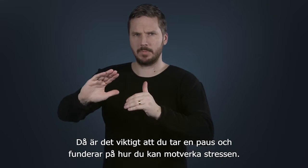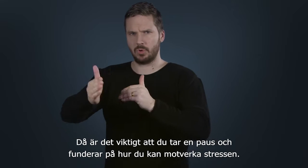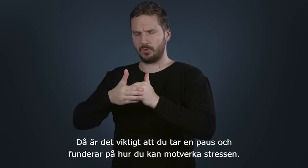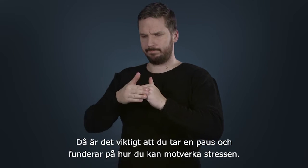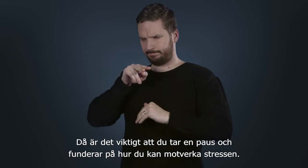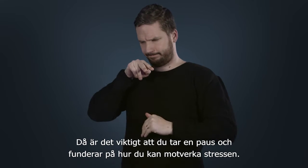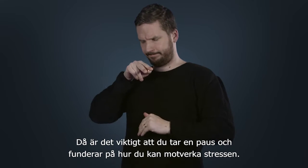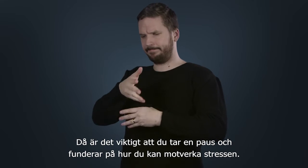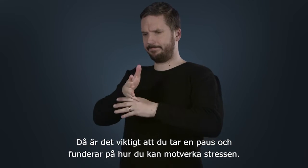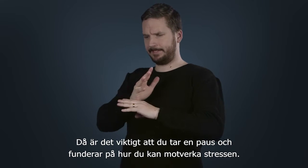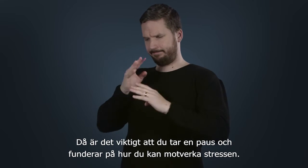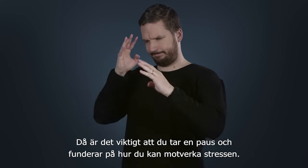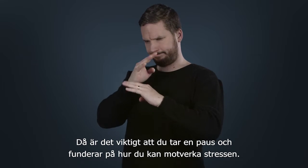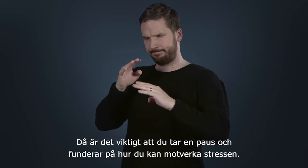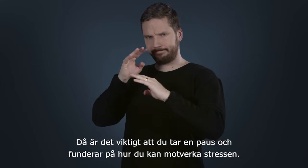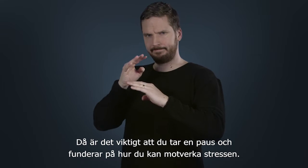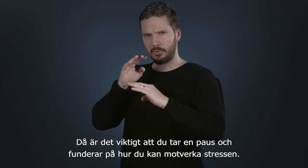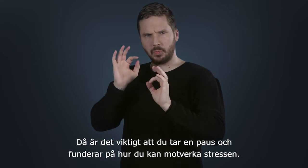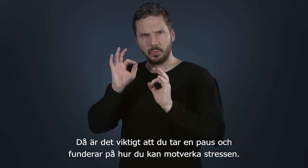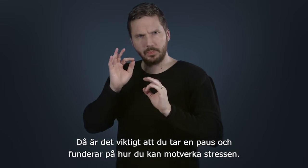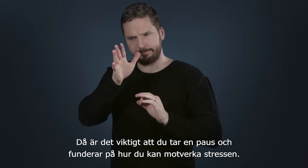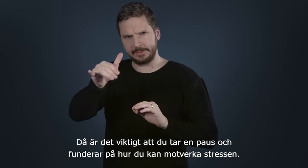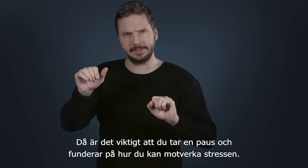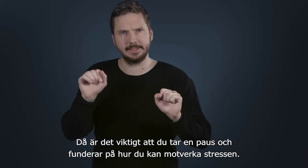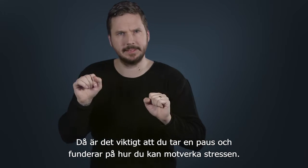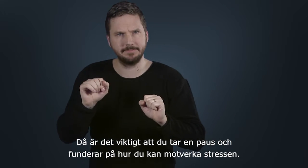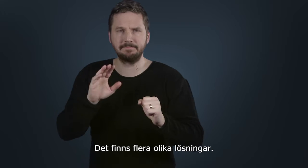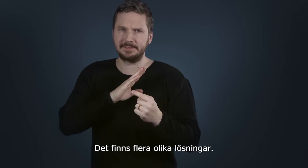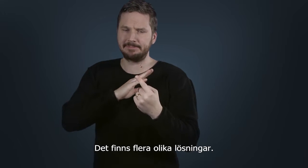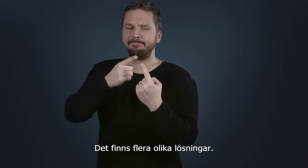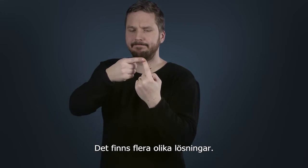paus och funderar på hur du kan motverka stressen. Det finns flera olika lösningar.